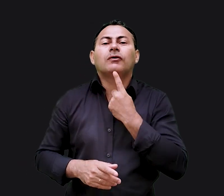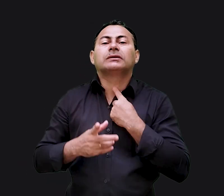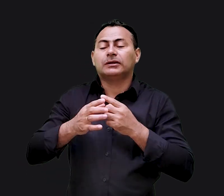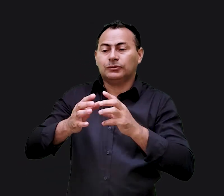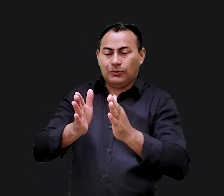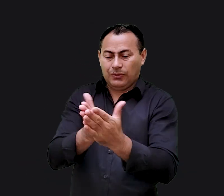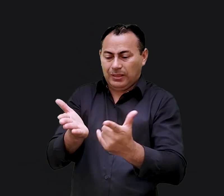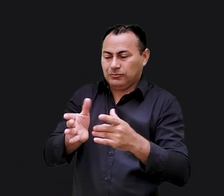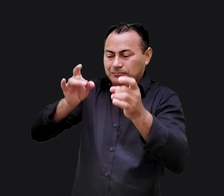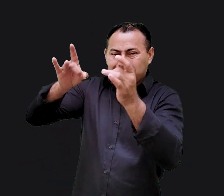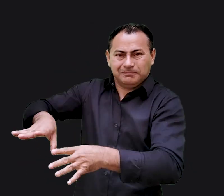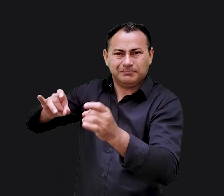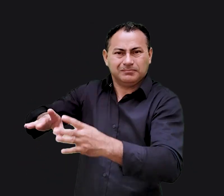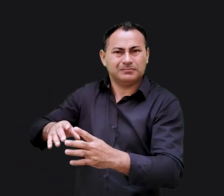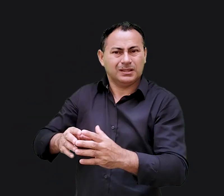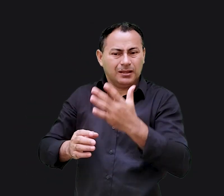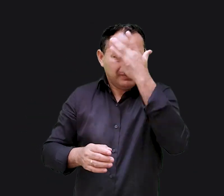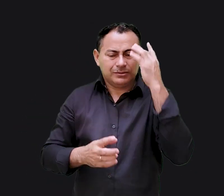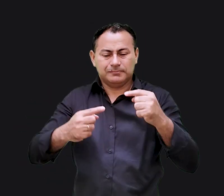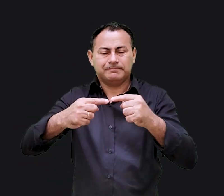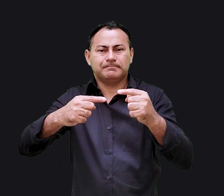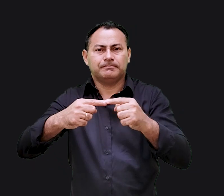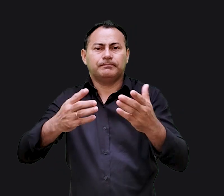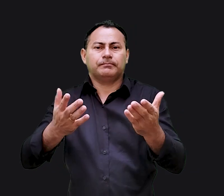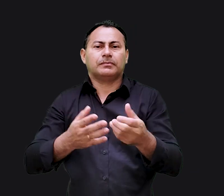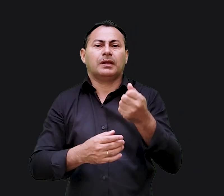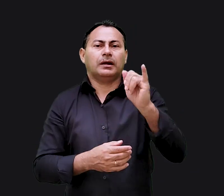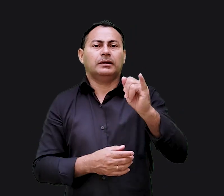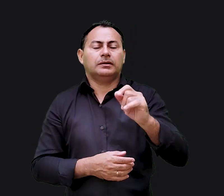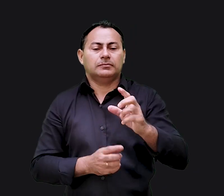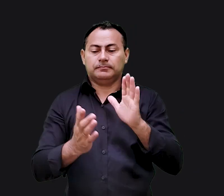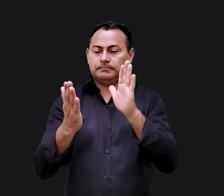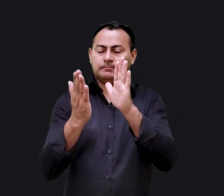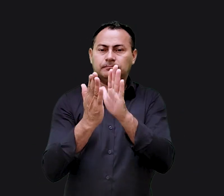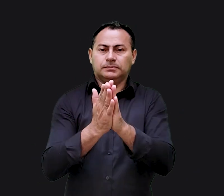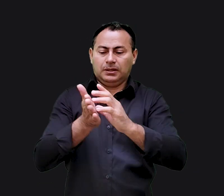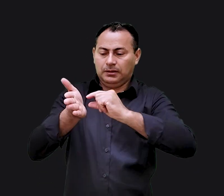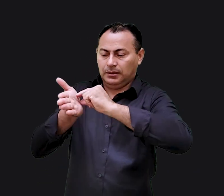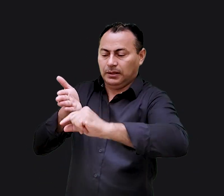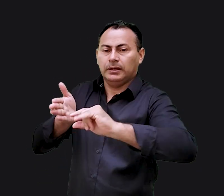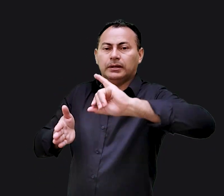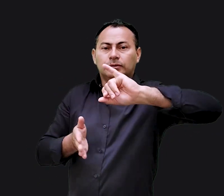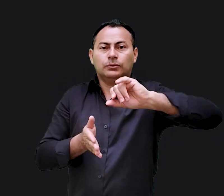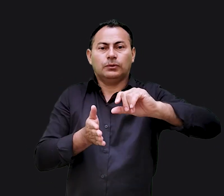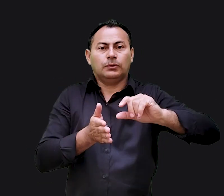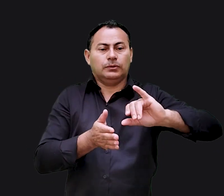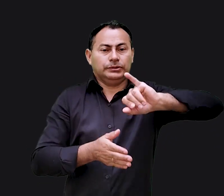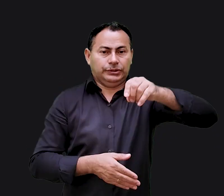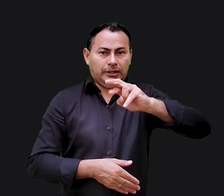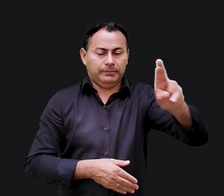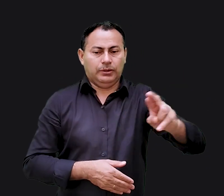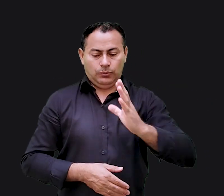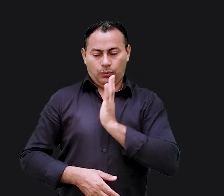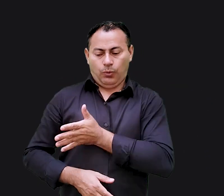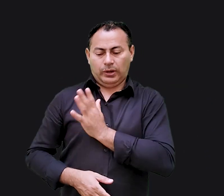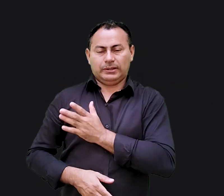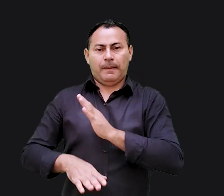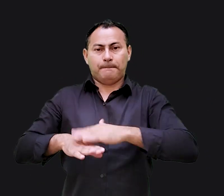de jogar os livros fora porque as pessoas simplesmente não se encaixam aí deparei-me com o versículo de Jeremias o